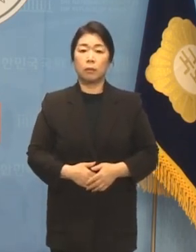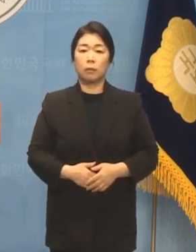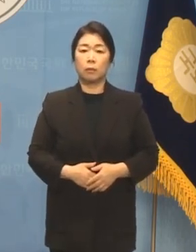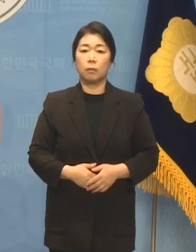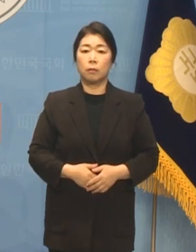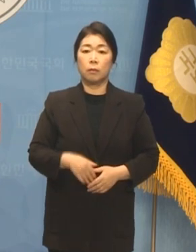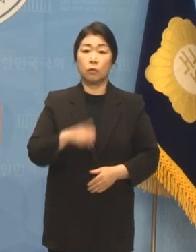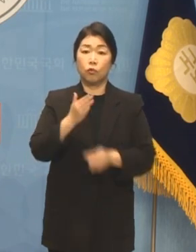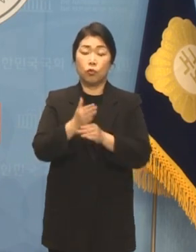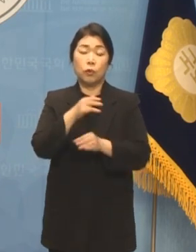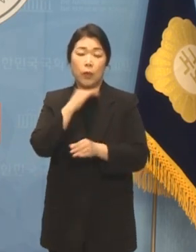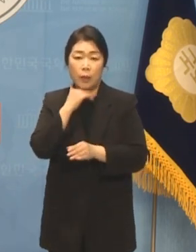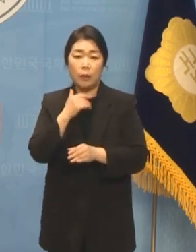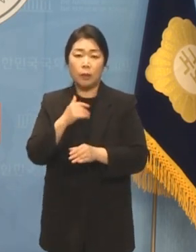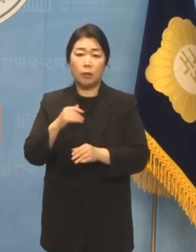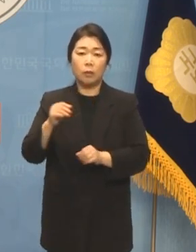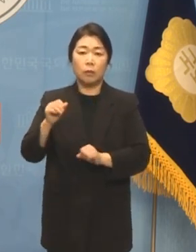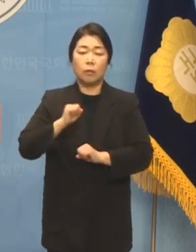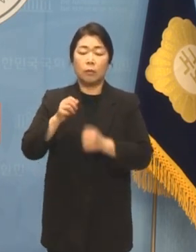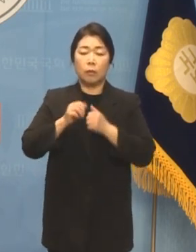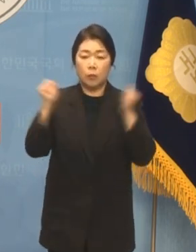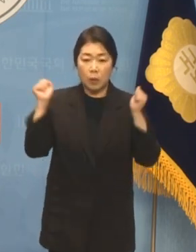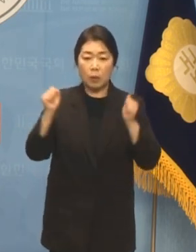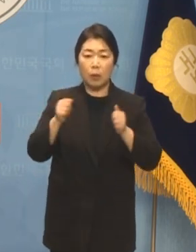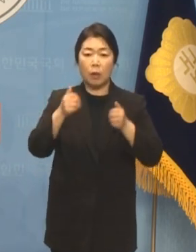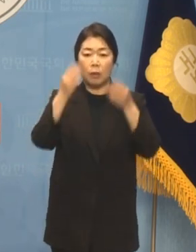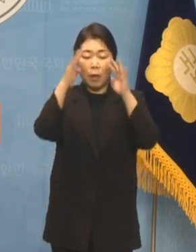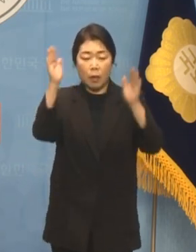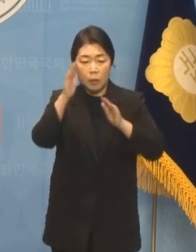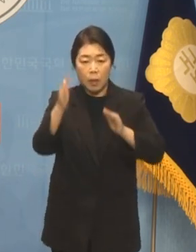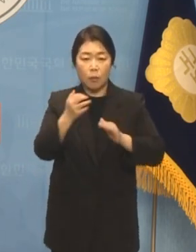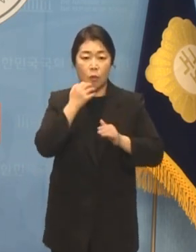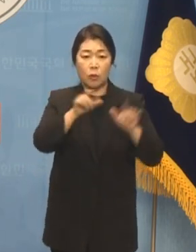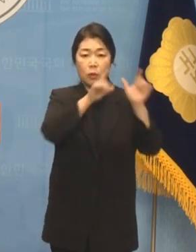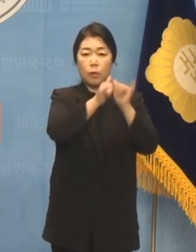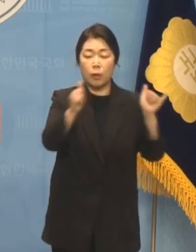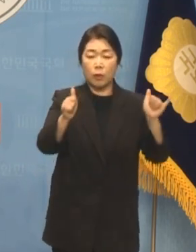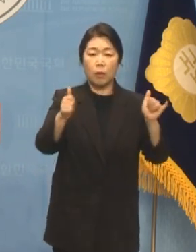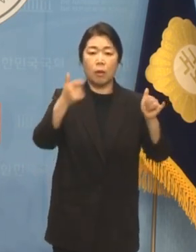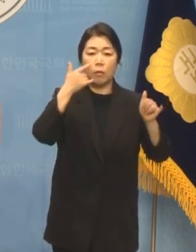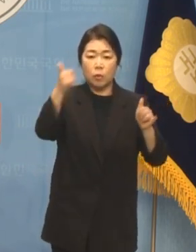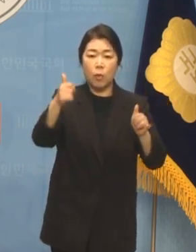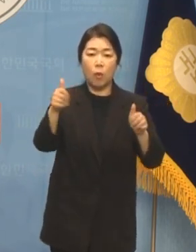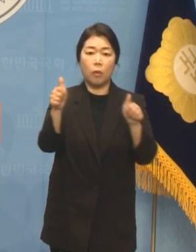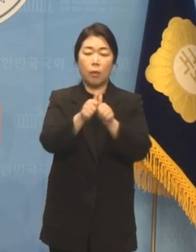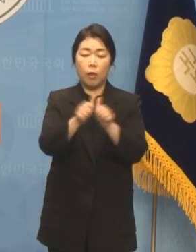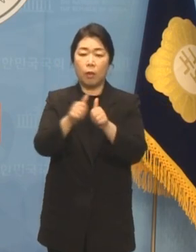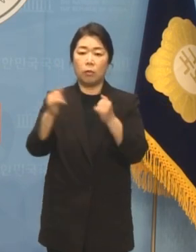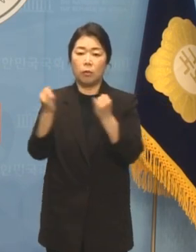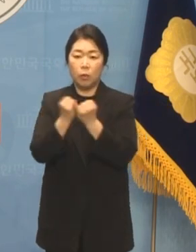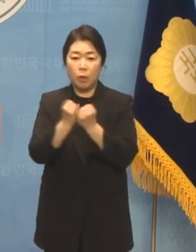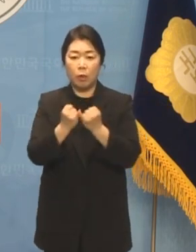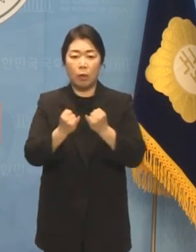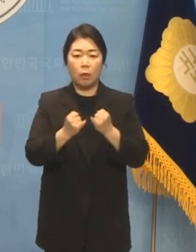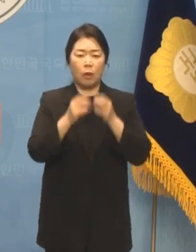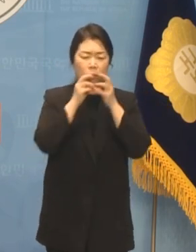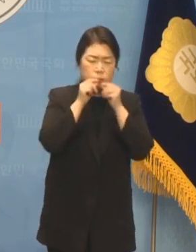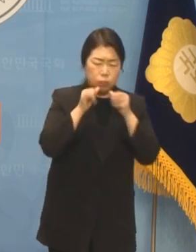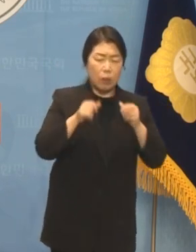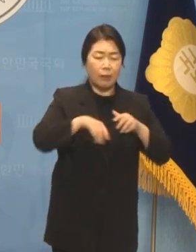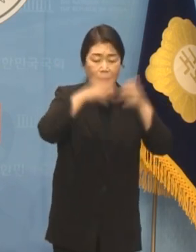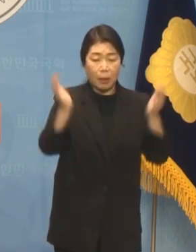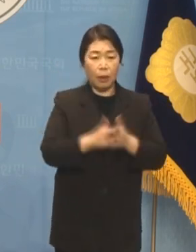중년, 예비업, 대학생, 서울시민, 부모, 남성, 여성 등 장해찬